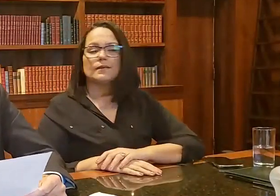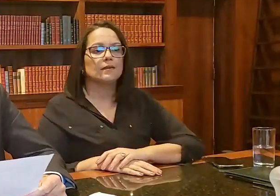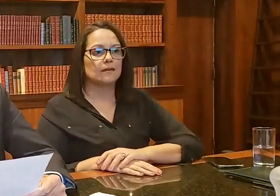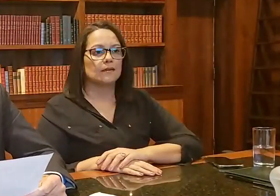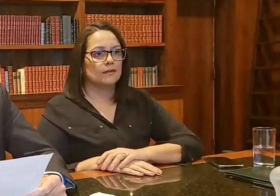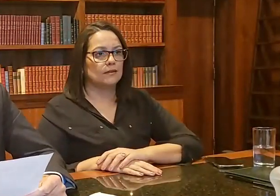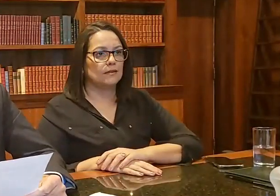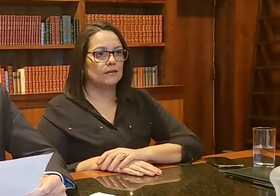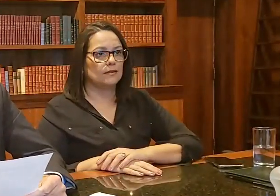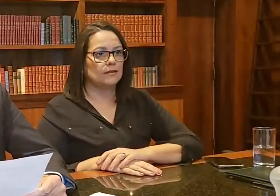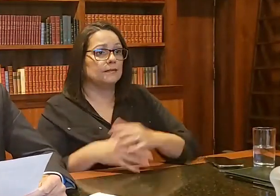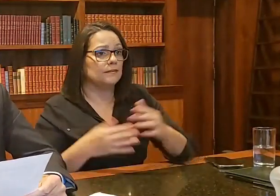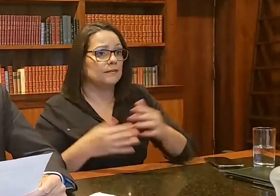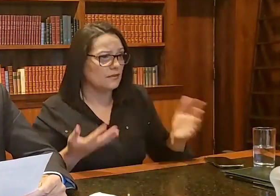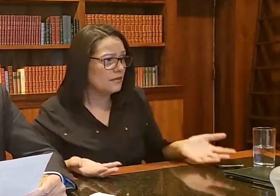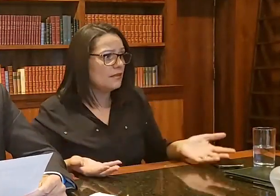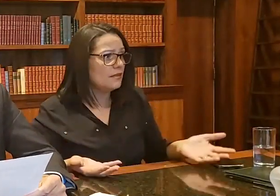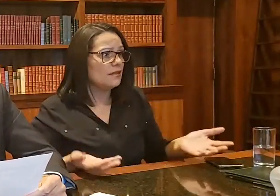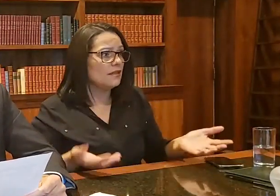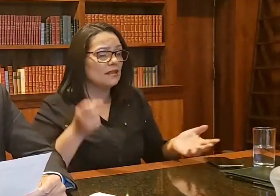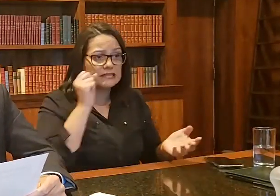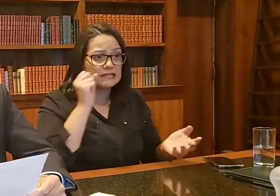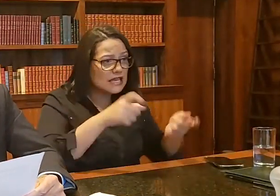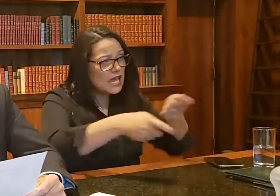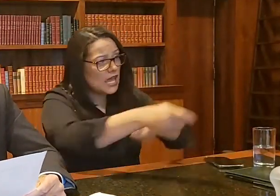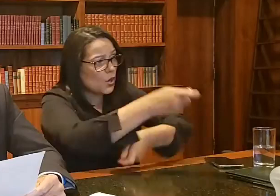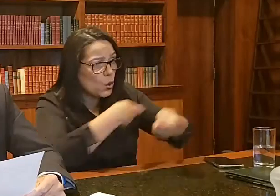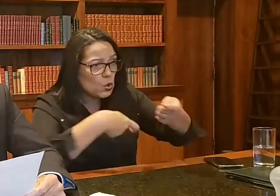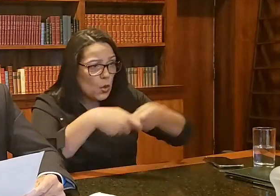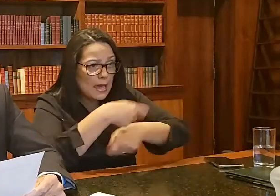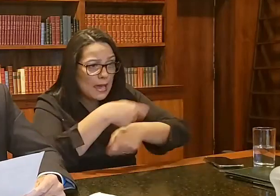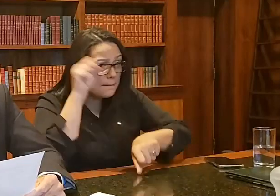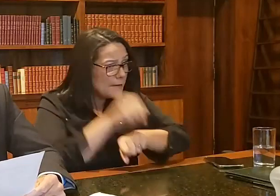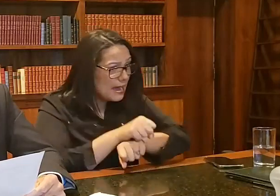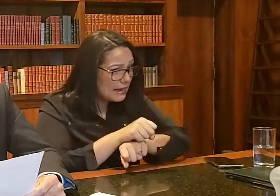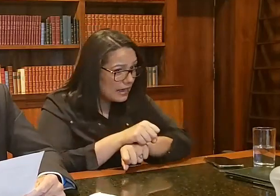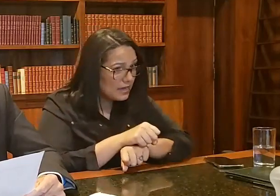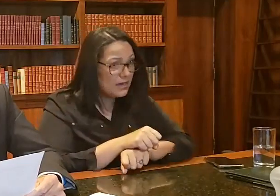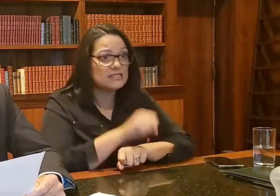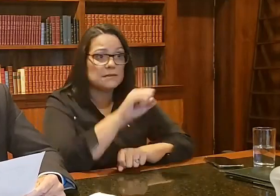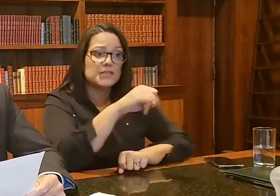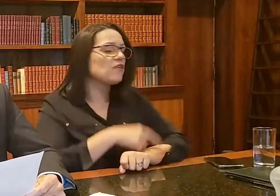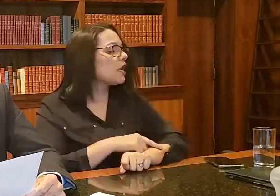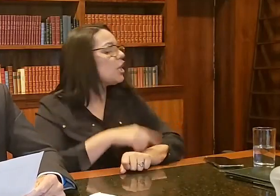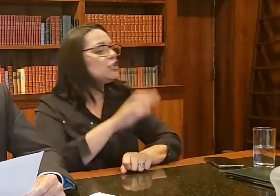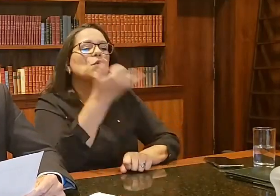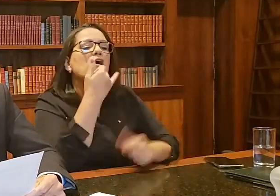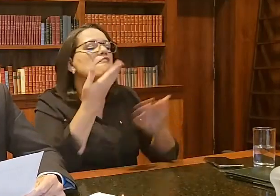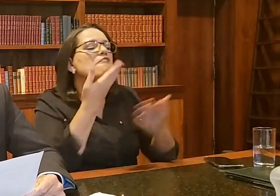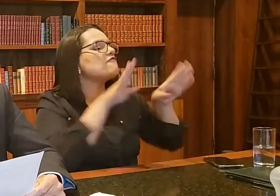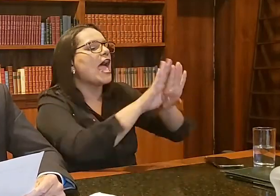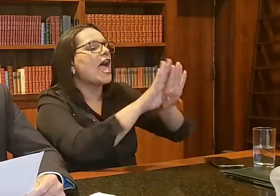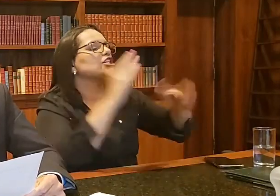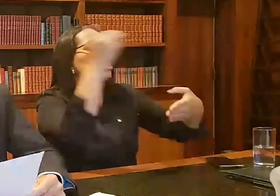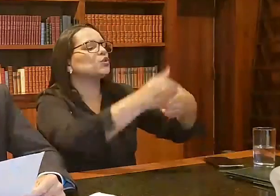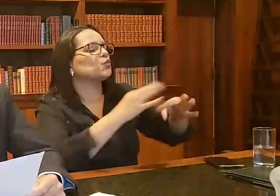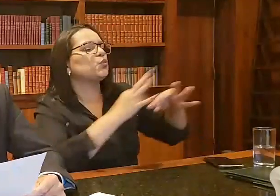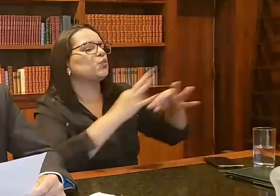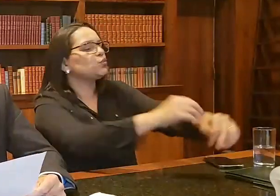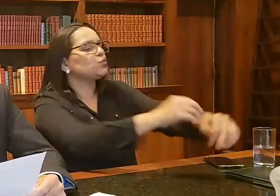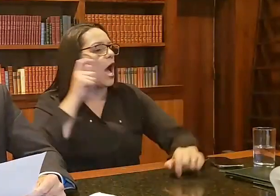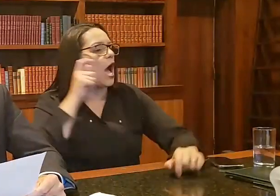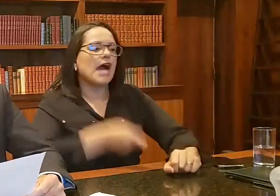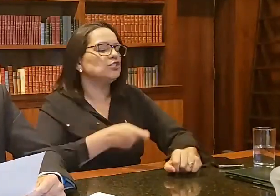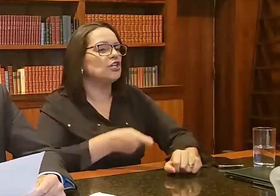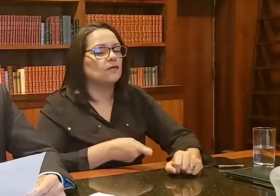a economia, se parar, pessoal, se a política de feche tudo, de forma radical,